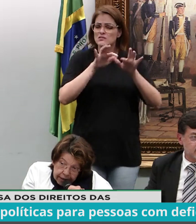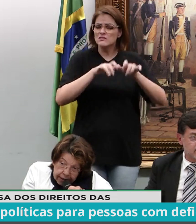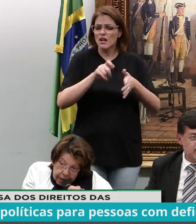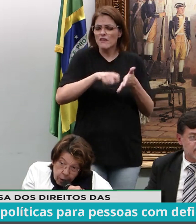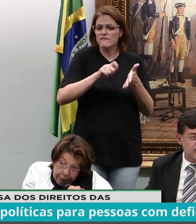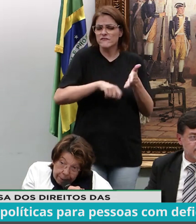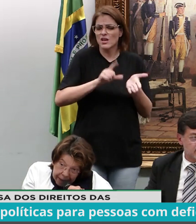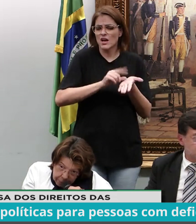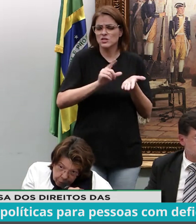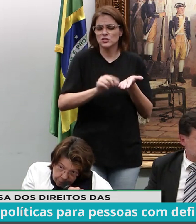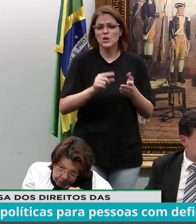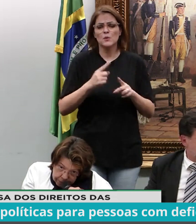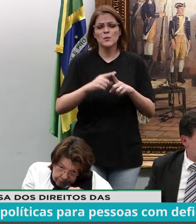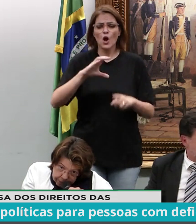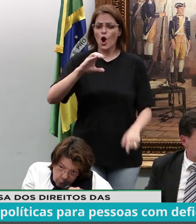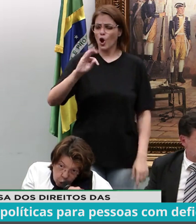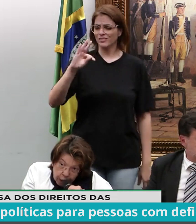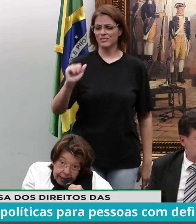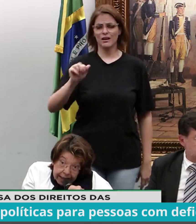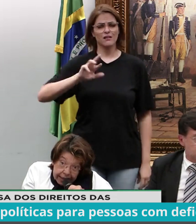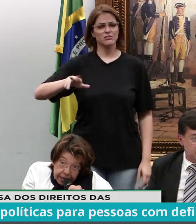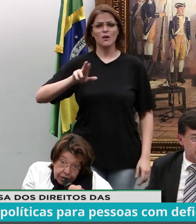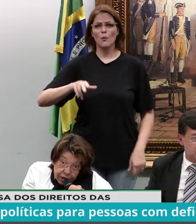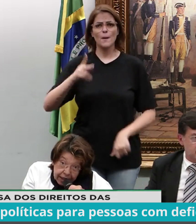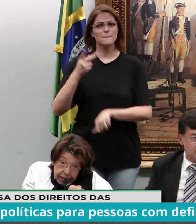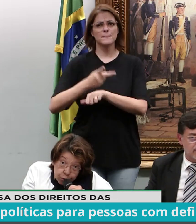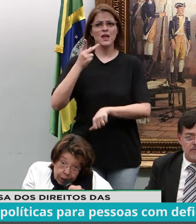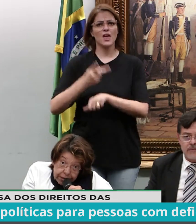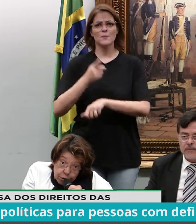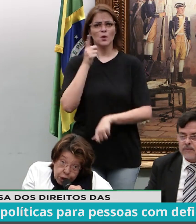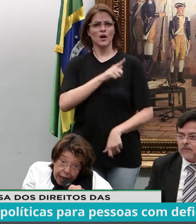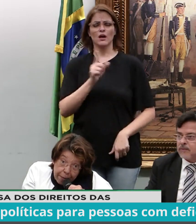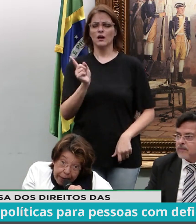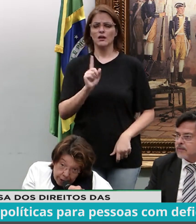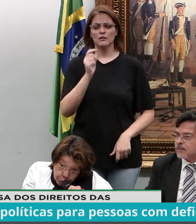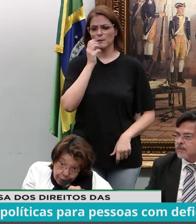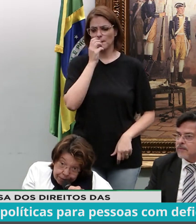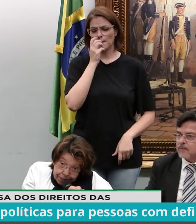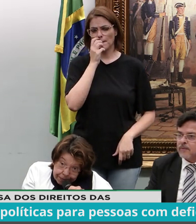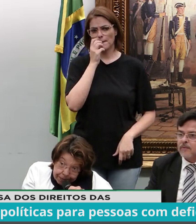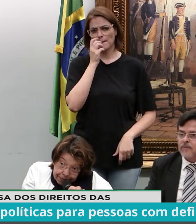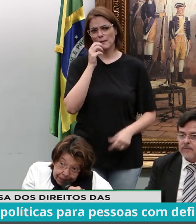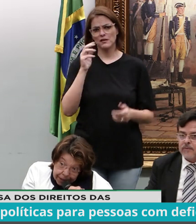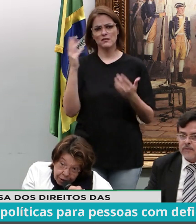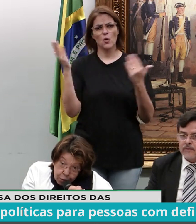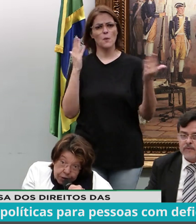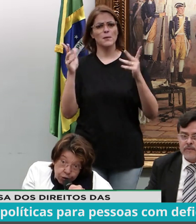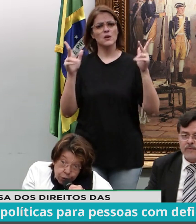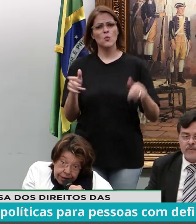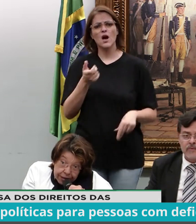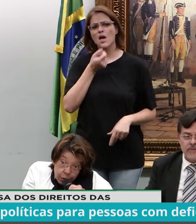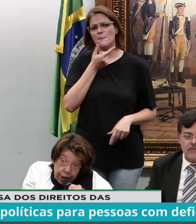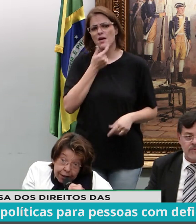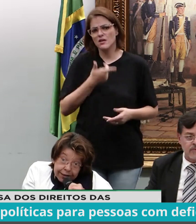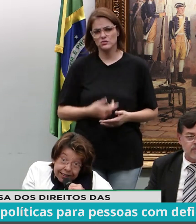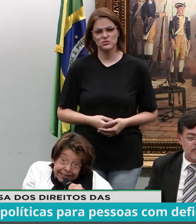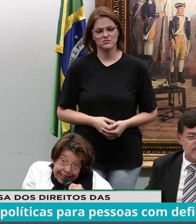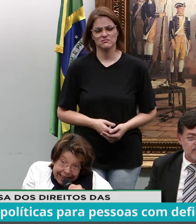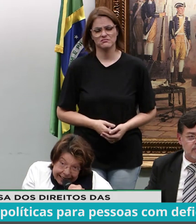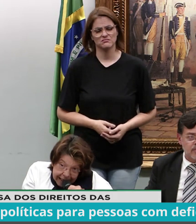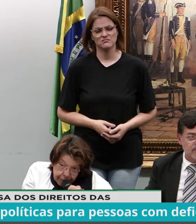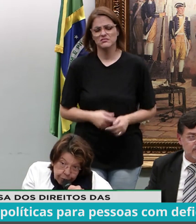cota não é prêmio. Cota ainda está na situação de remédio, de uma situação